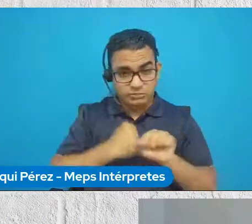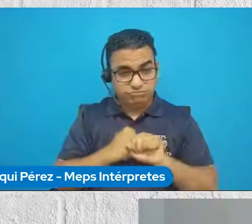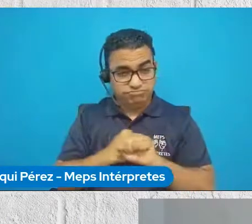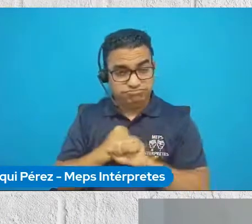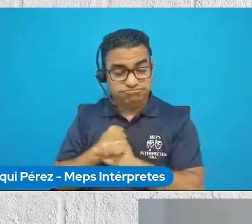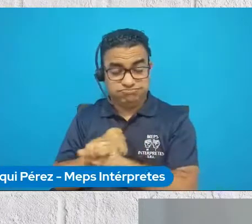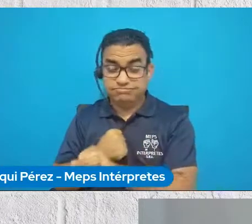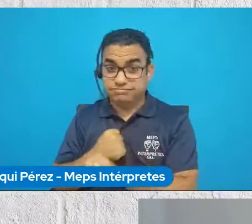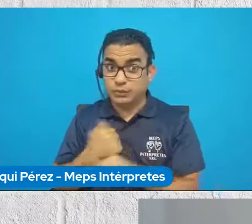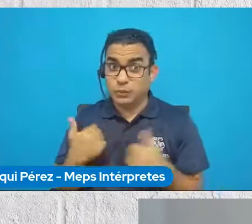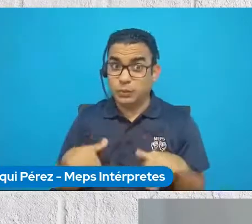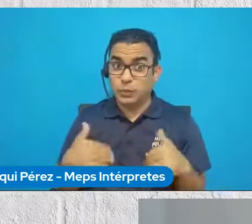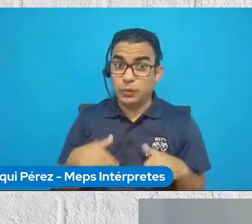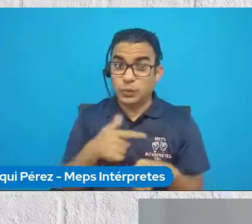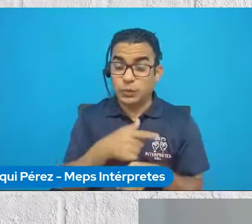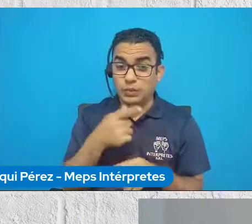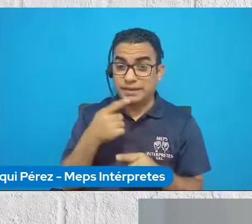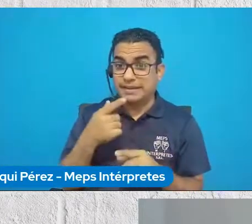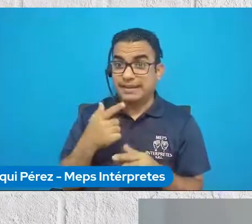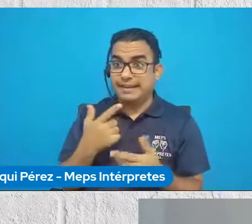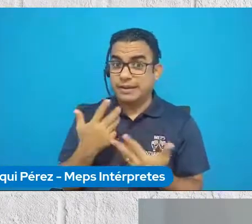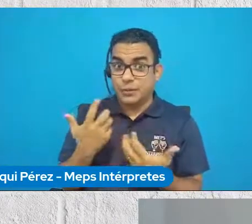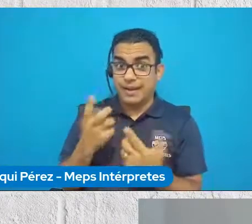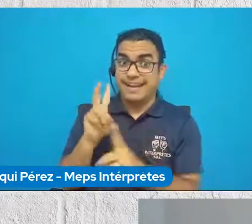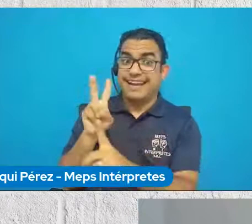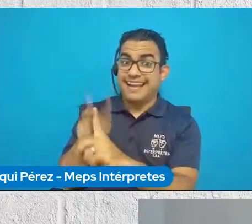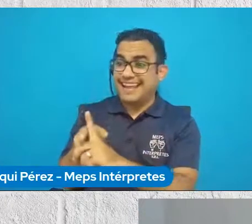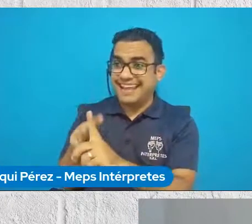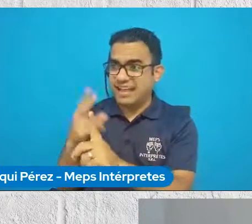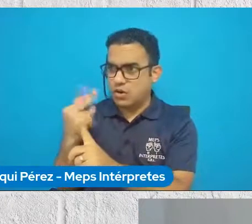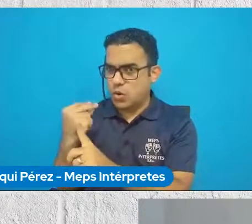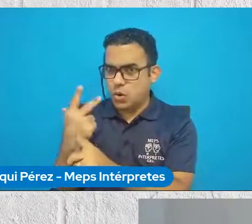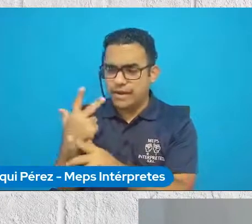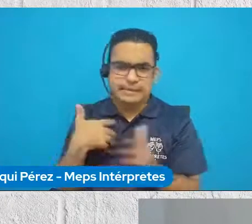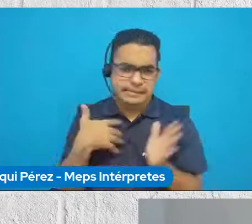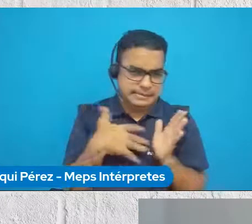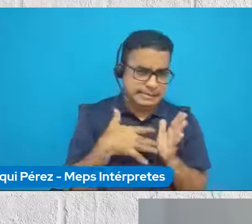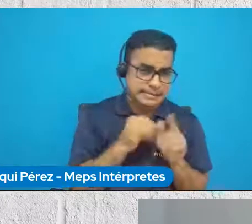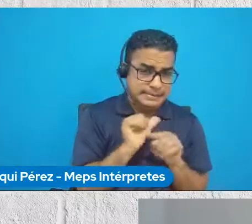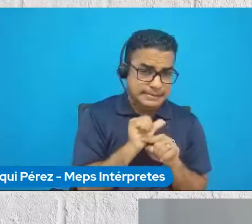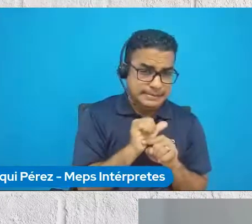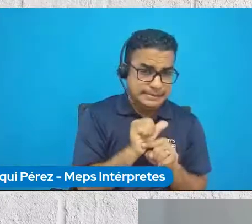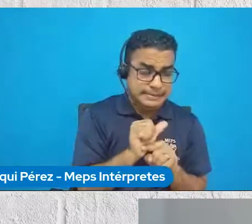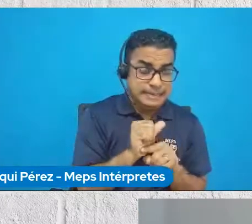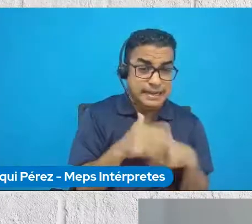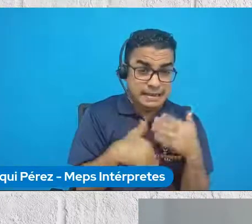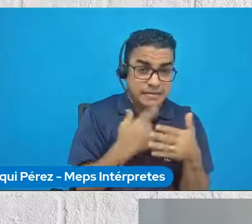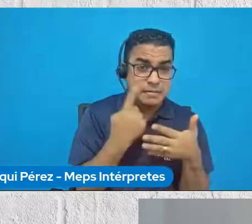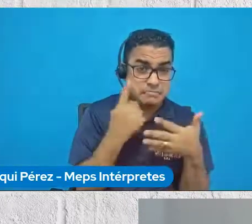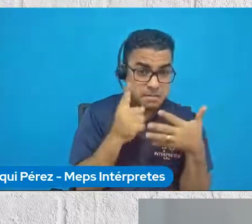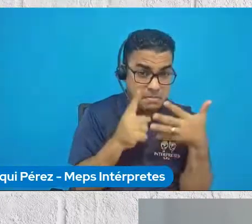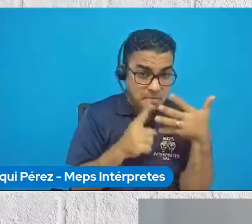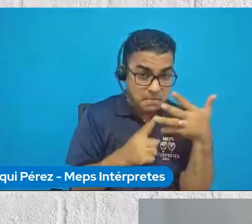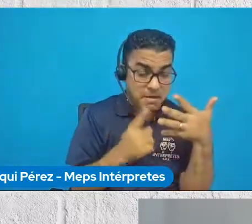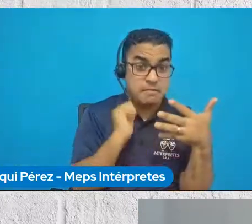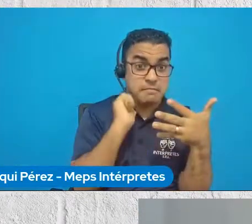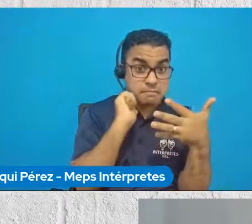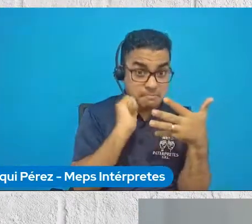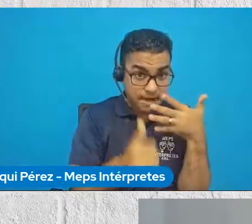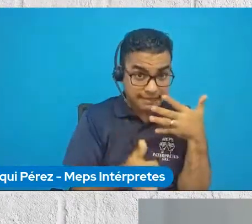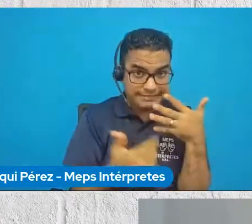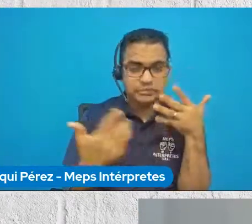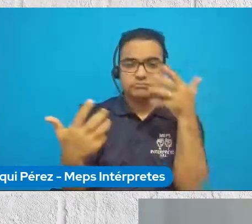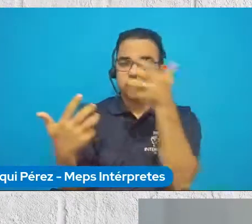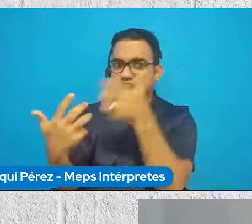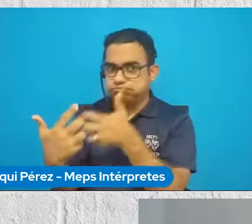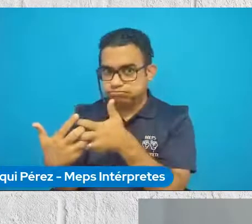llegar a obtener un puesto como voluntaria ONU es un camino largo y que requiere de mucho